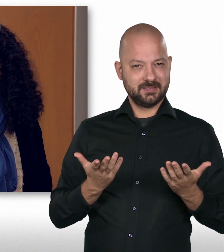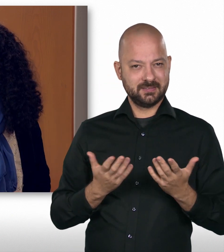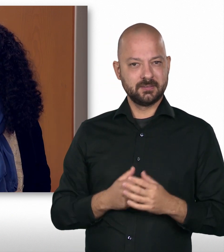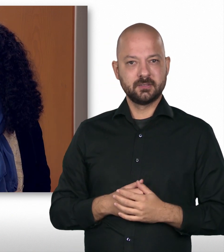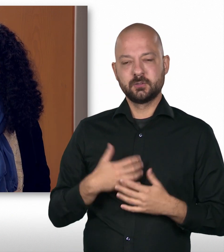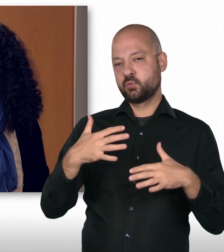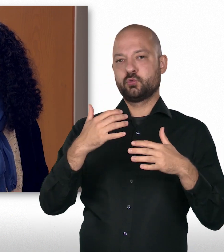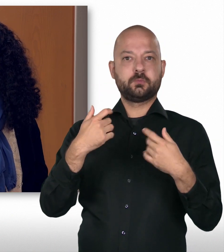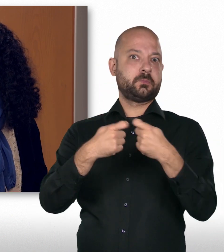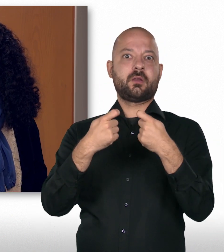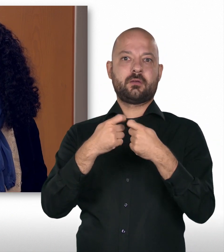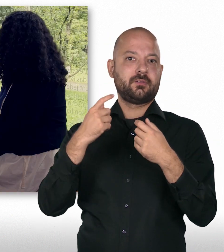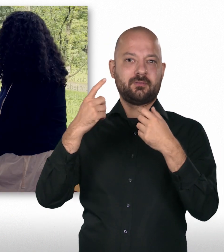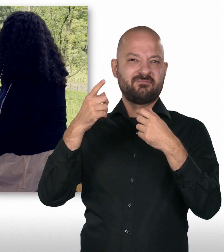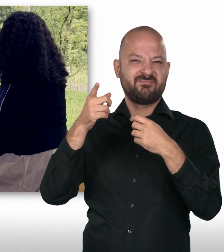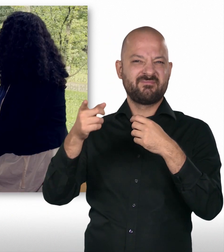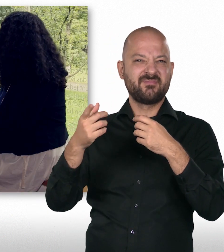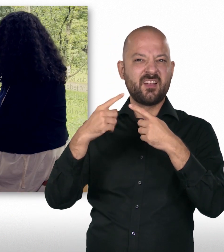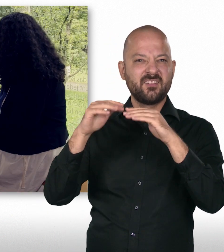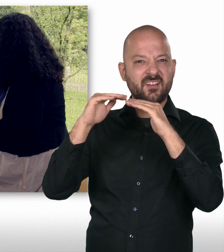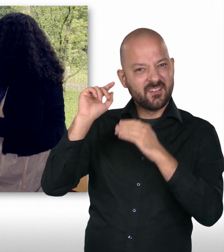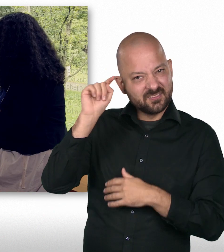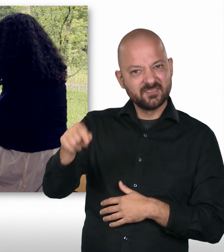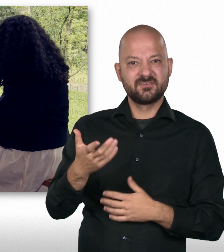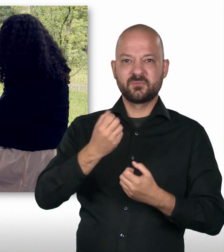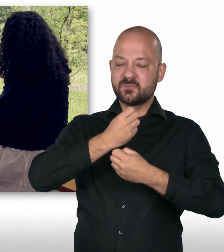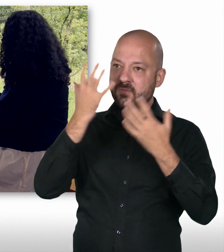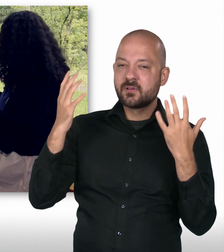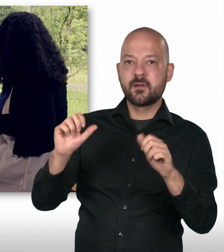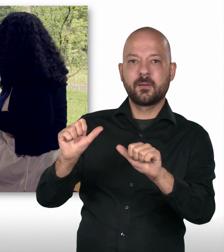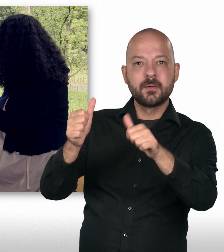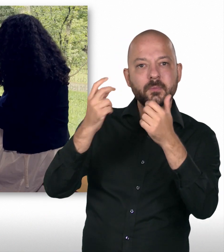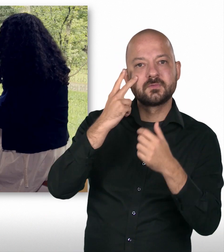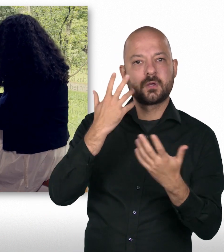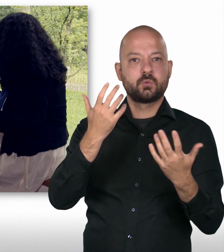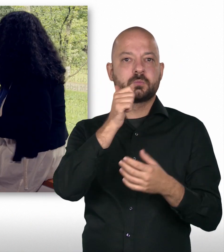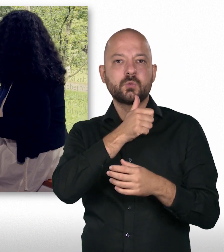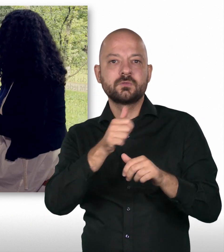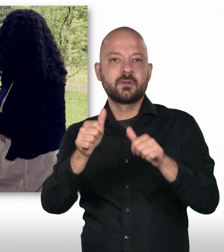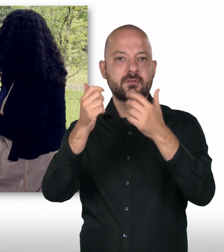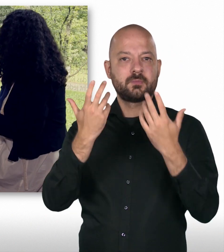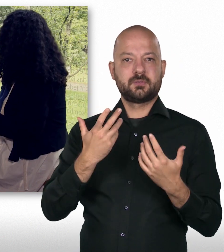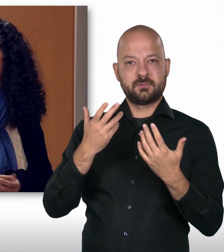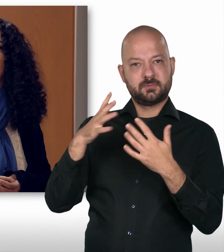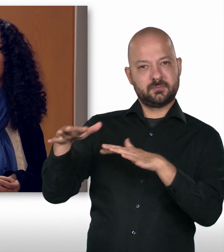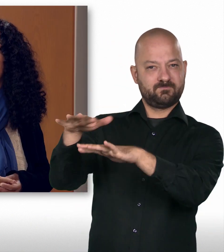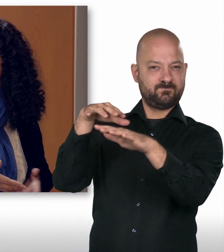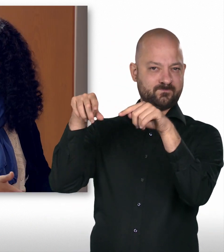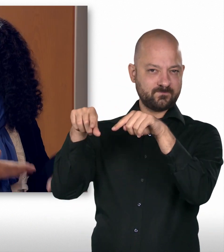am Ausland. Und lernt dann auch natürlich das Leben, das Berufsleben einer Auslandsvertretung kennen. Und wir sind jetzt